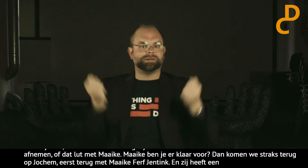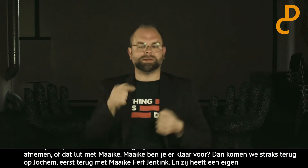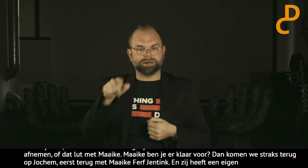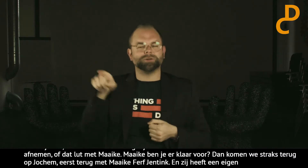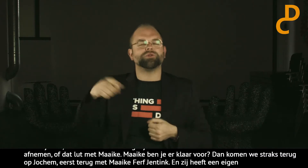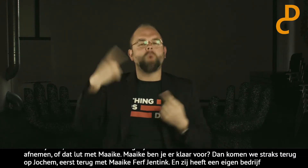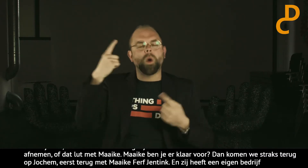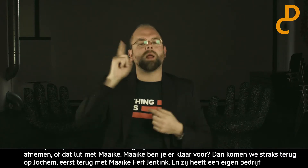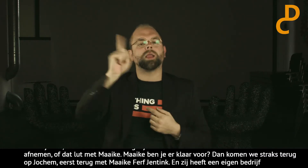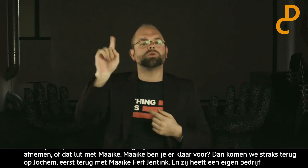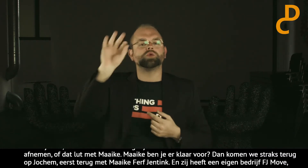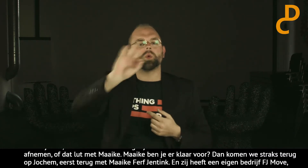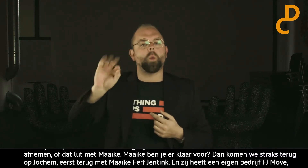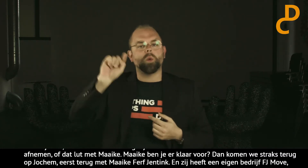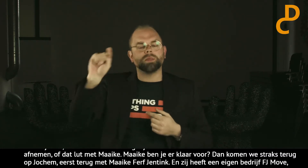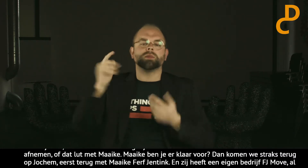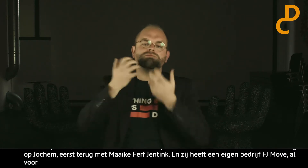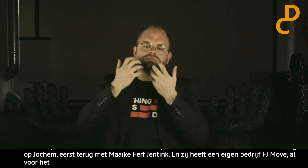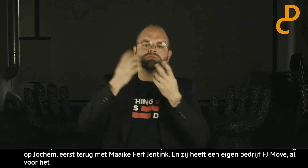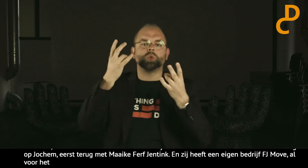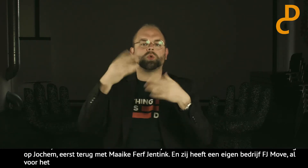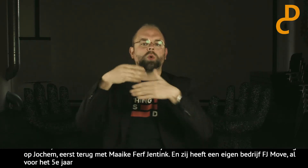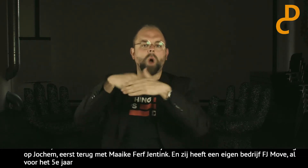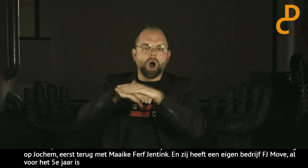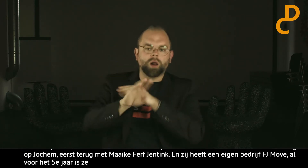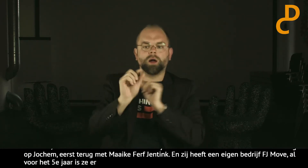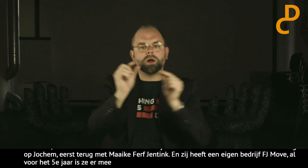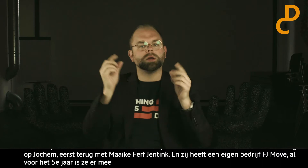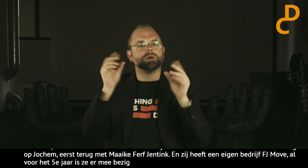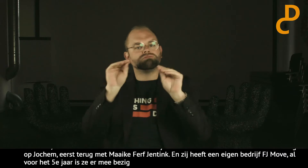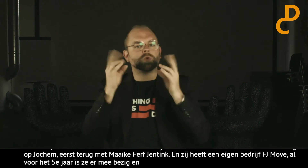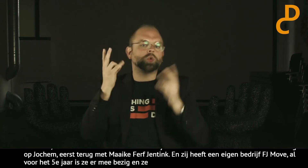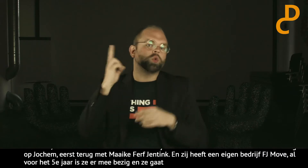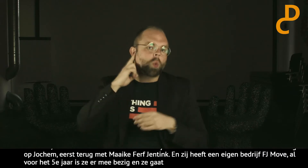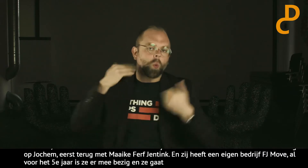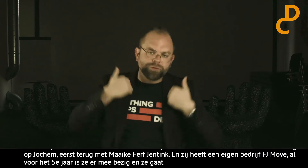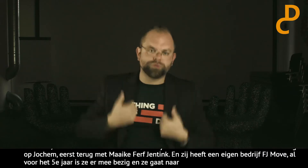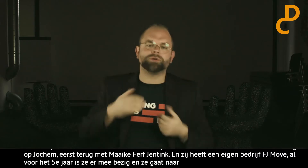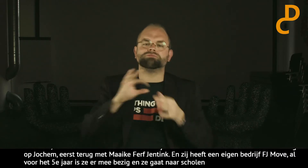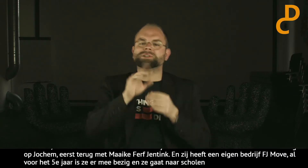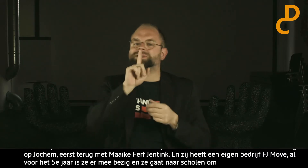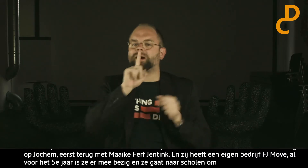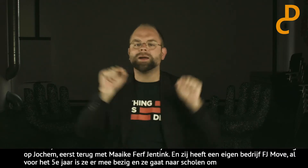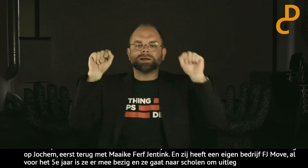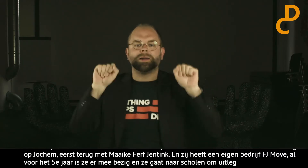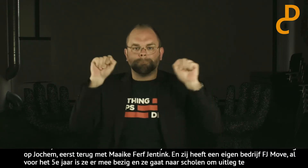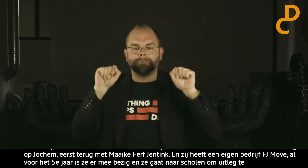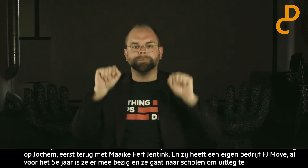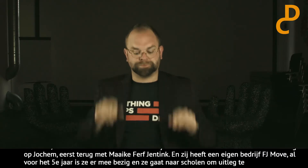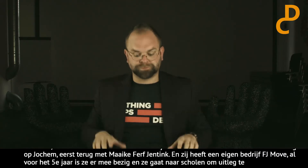voor de vijfde jaar is ze daarmee bezig. En ze gaat naar verschillende scholen om uitleg te geven over toegankelijkheid. En over doof zijn. En zij